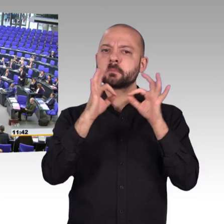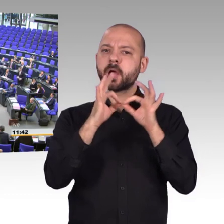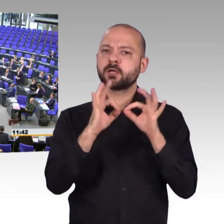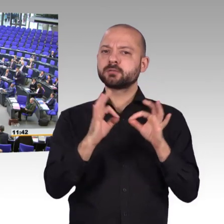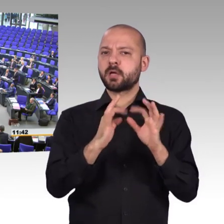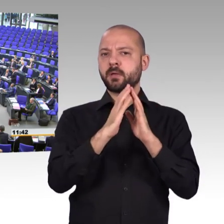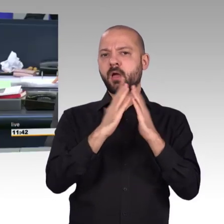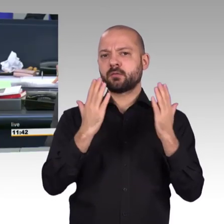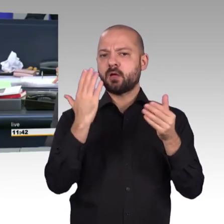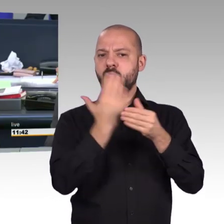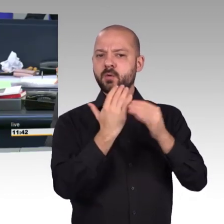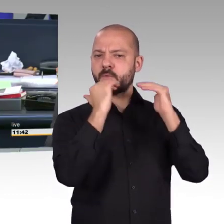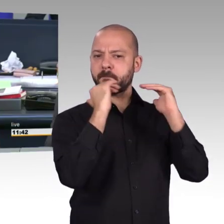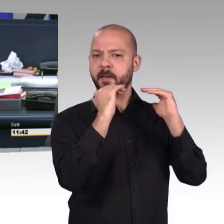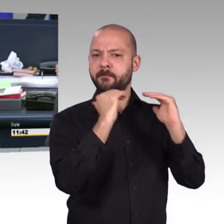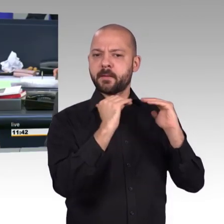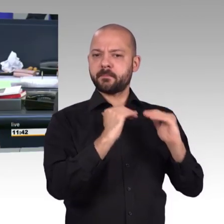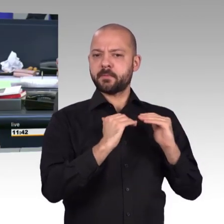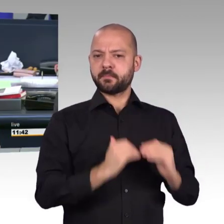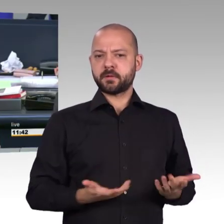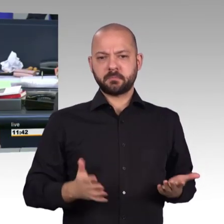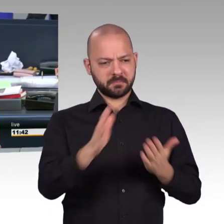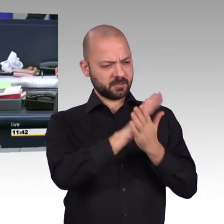Nächster Redner Christoph Bernstiel für die CDU-CSU-Fraktion.